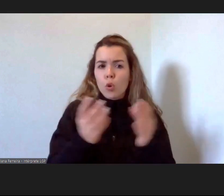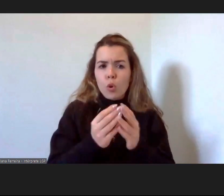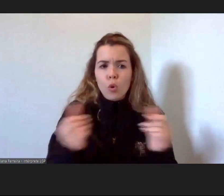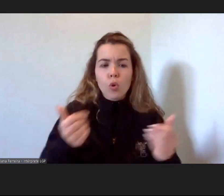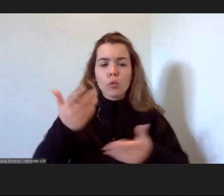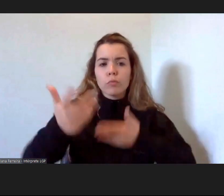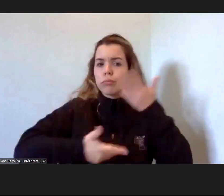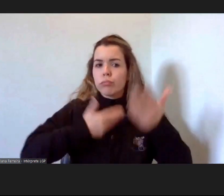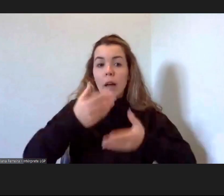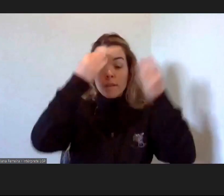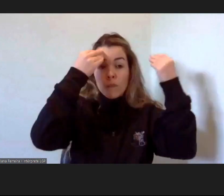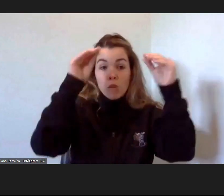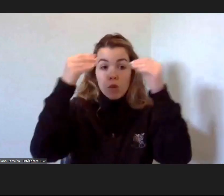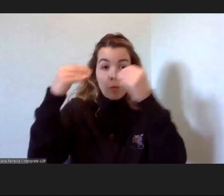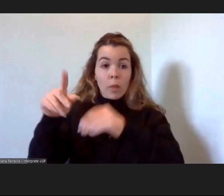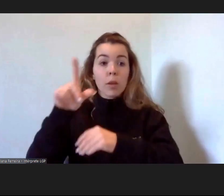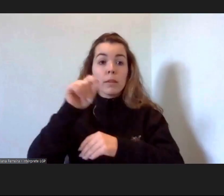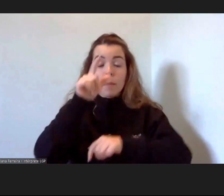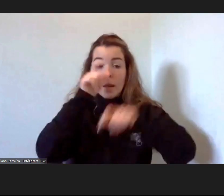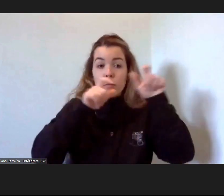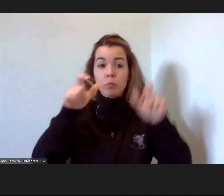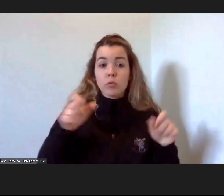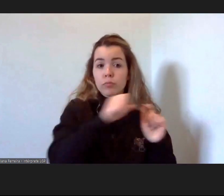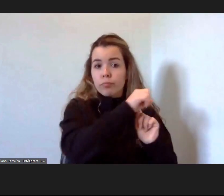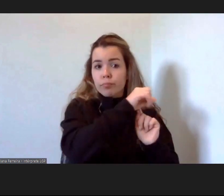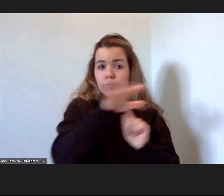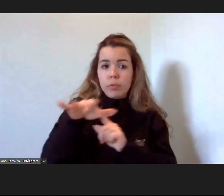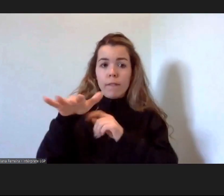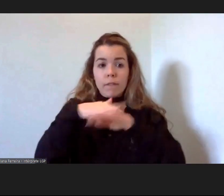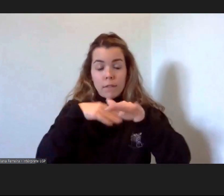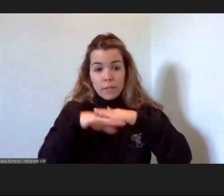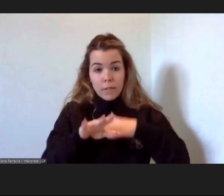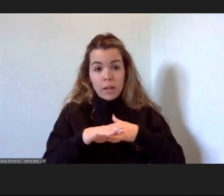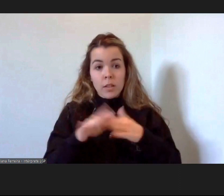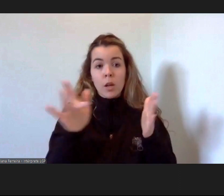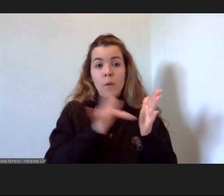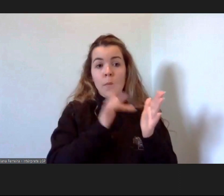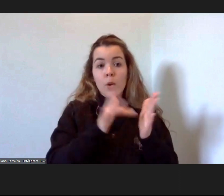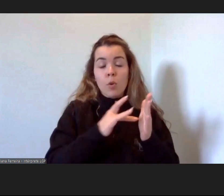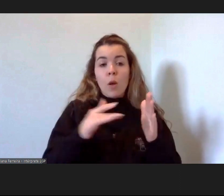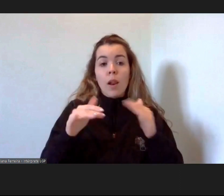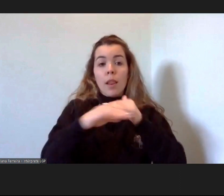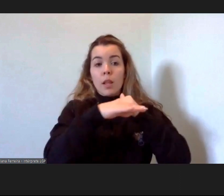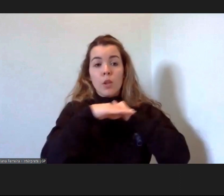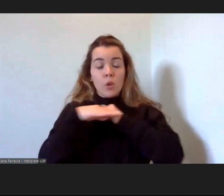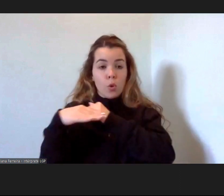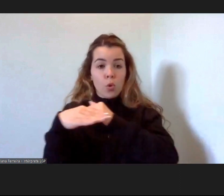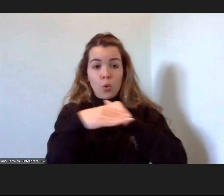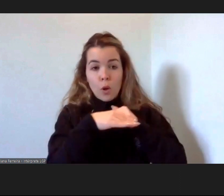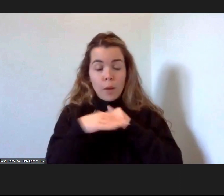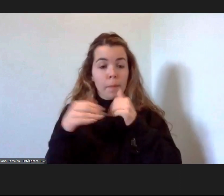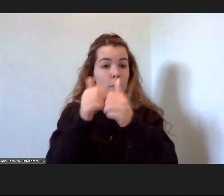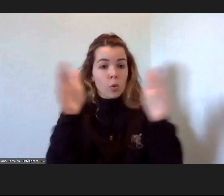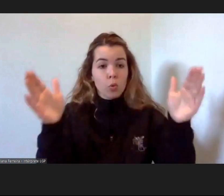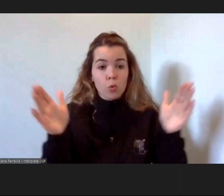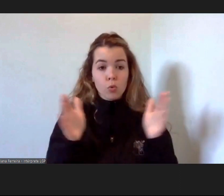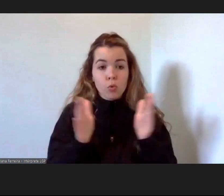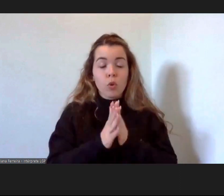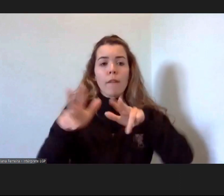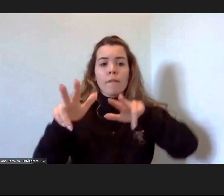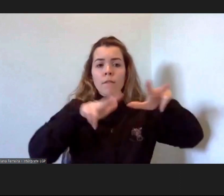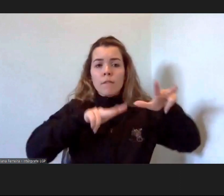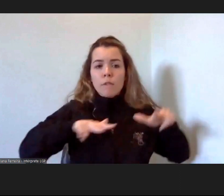formadores e para formandos, manual a nível de igualdade, também para formadores e formandos, com vídeos